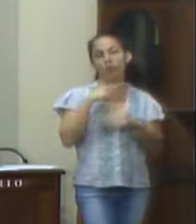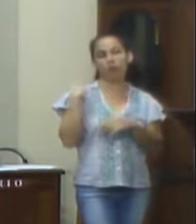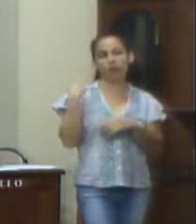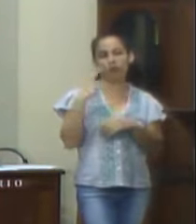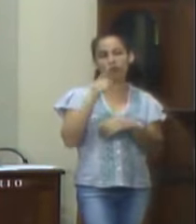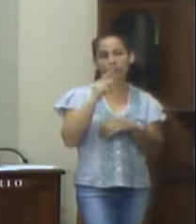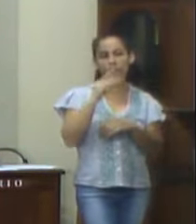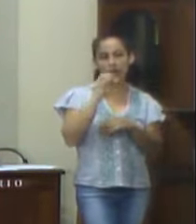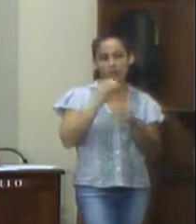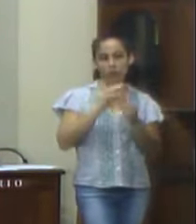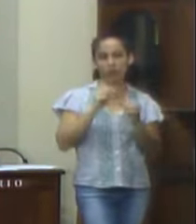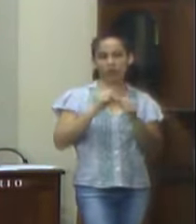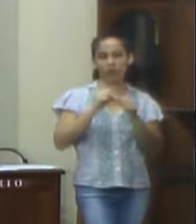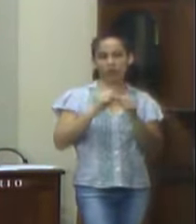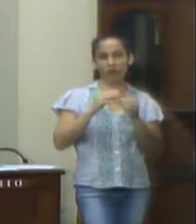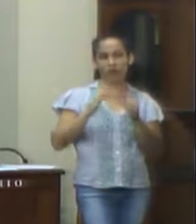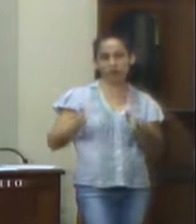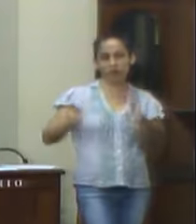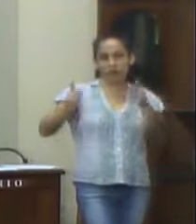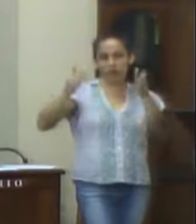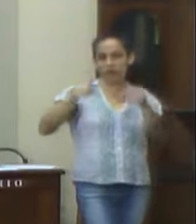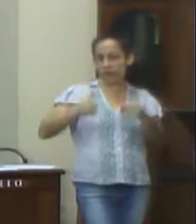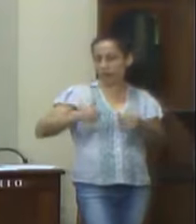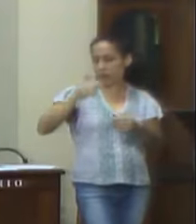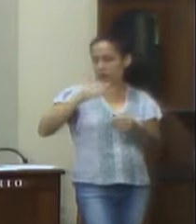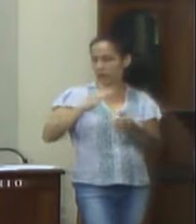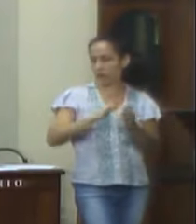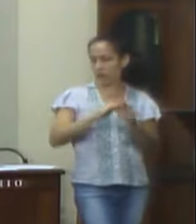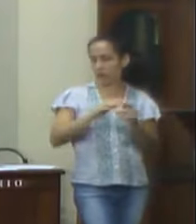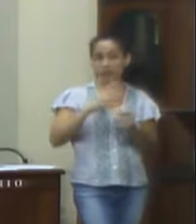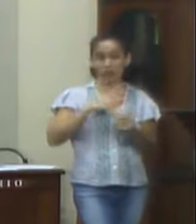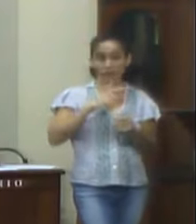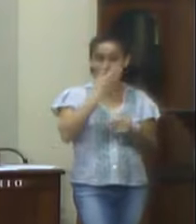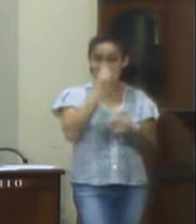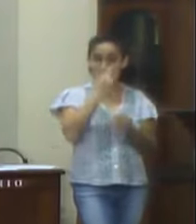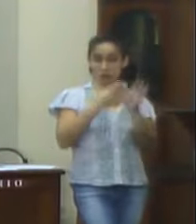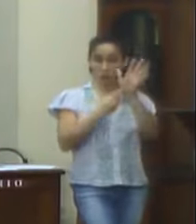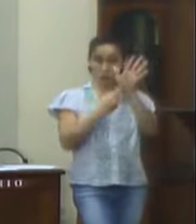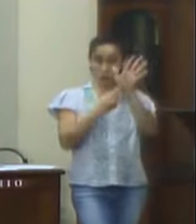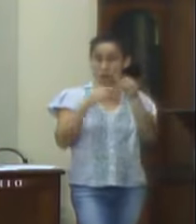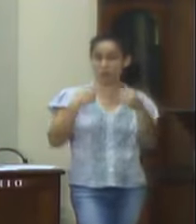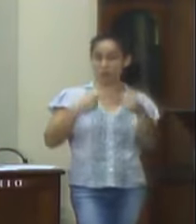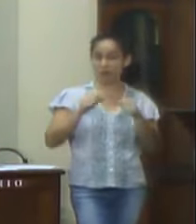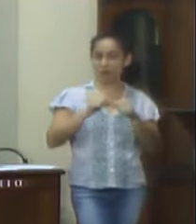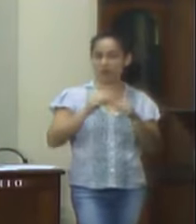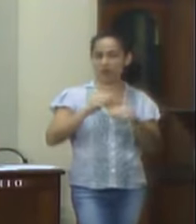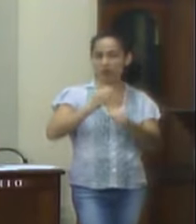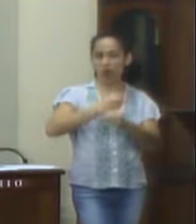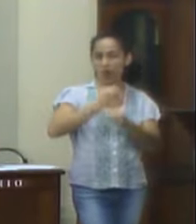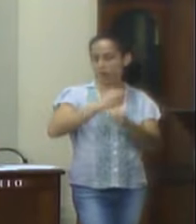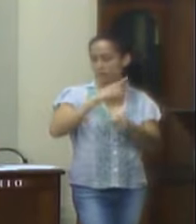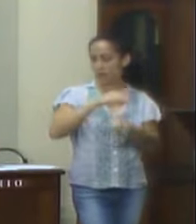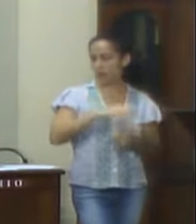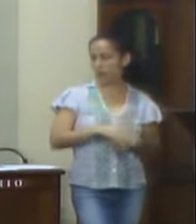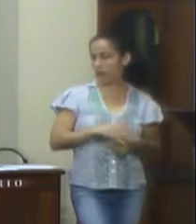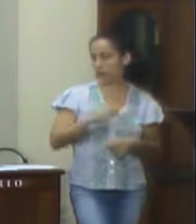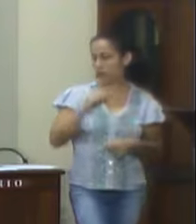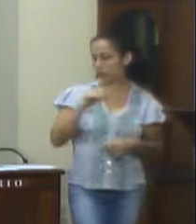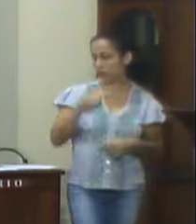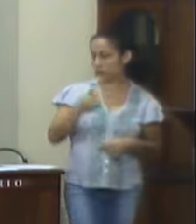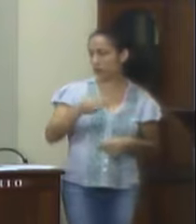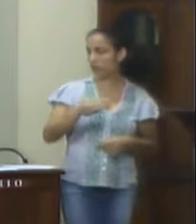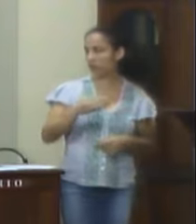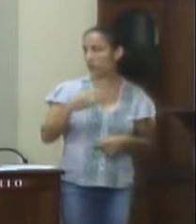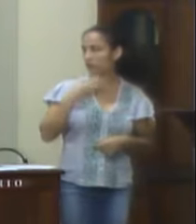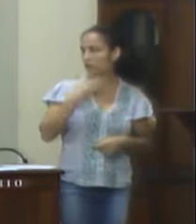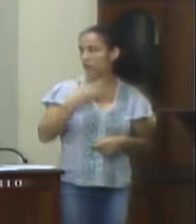fotos, hora anexada. Desta forma, reiterando o protesto de estima e consideração, pede e espera deferimento. Sala das Sessões, 13 de